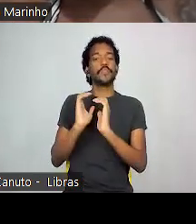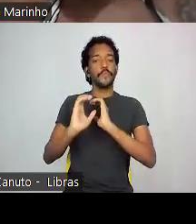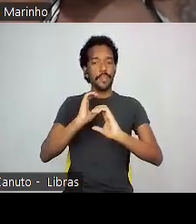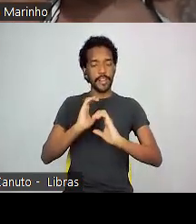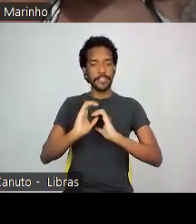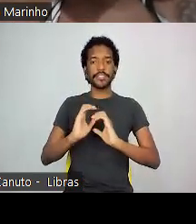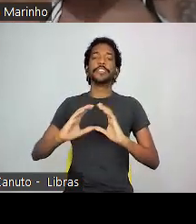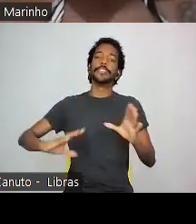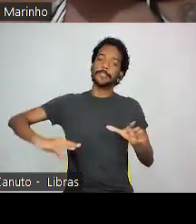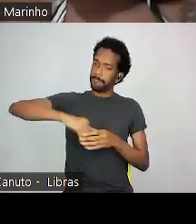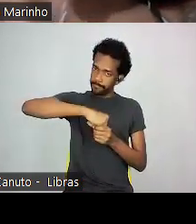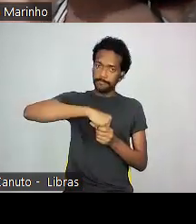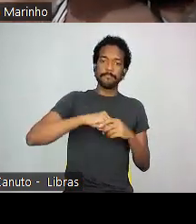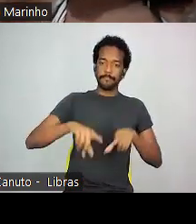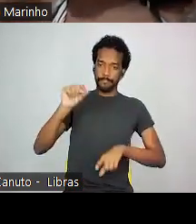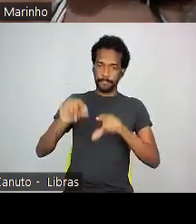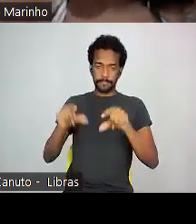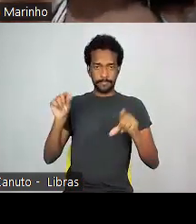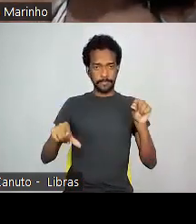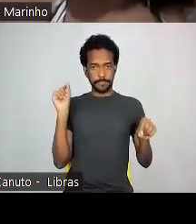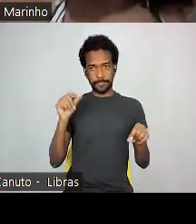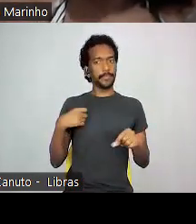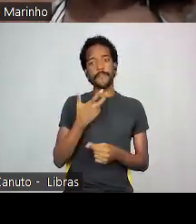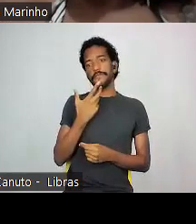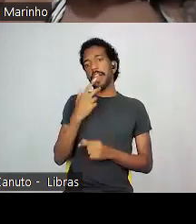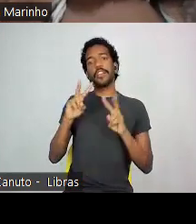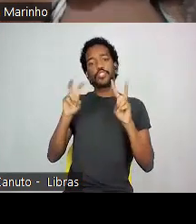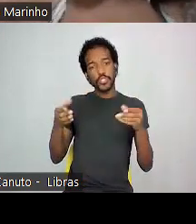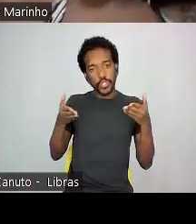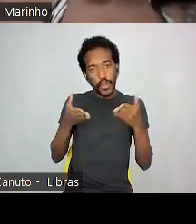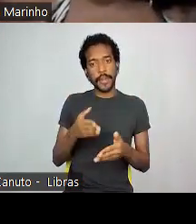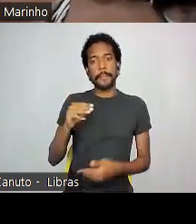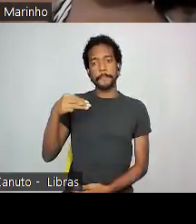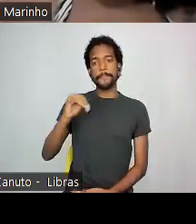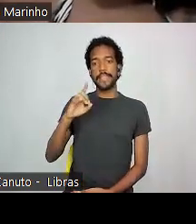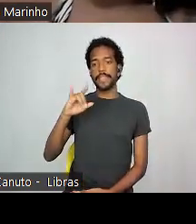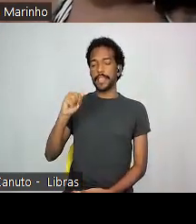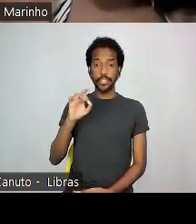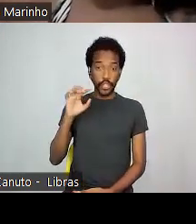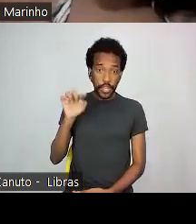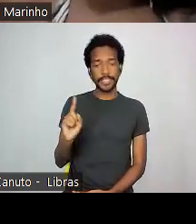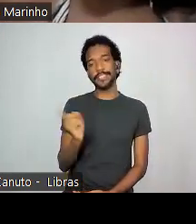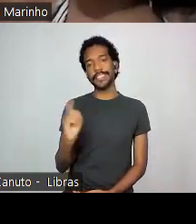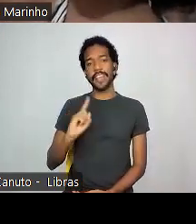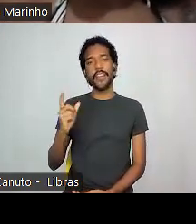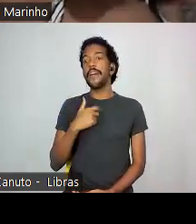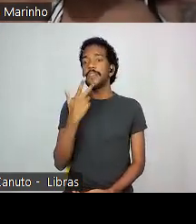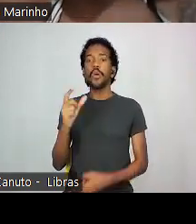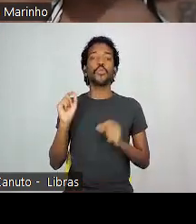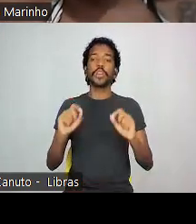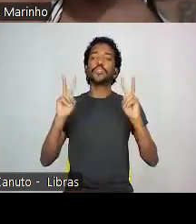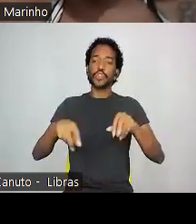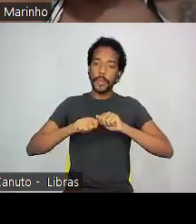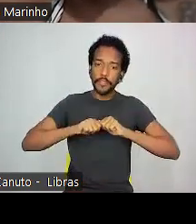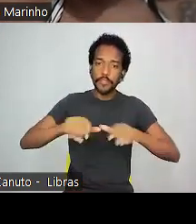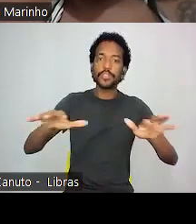momento da curadoria. Comunicação não diz respeito somente à mídia, mas a forma com a qual você quer difundir determinado